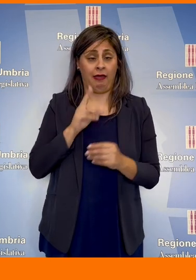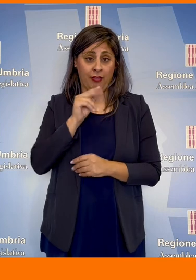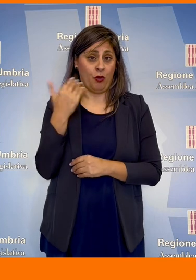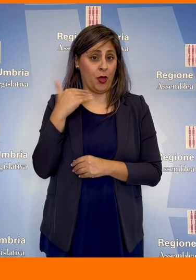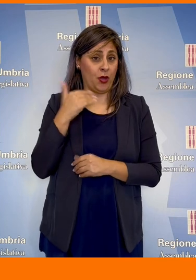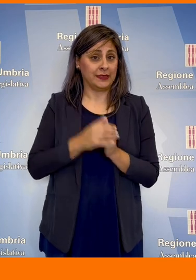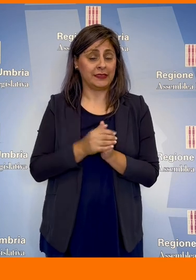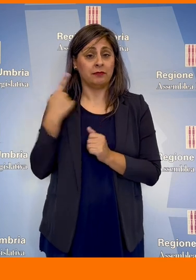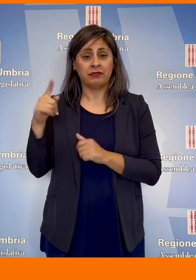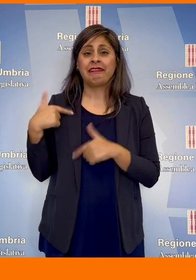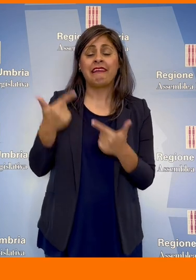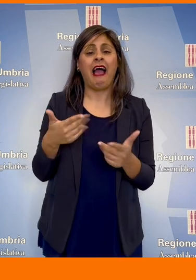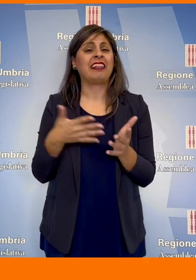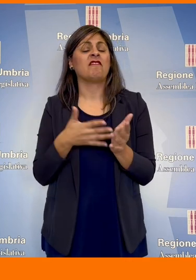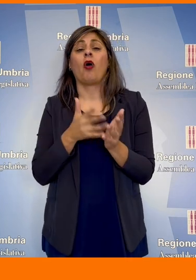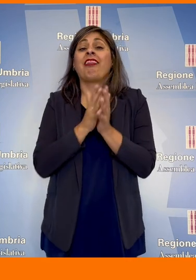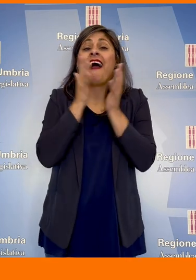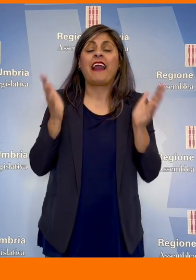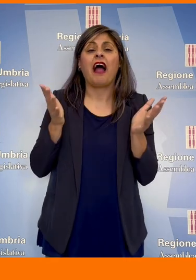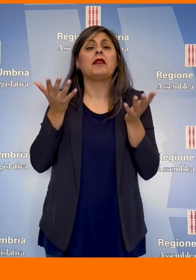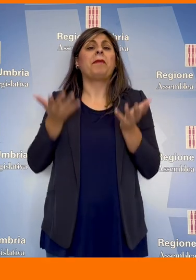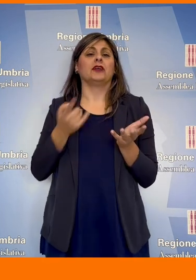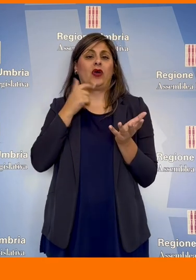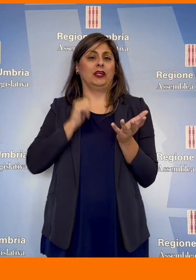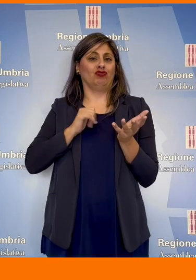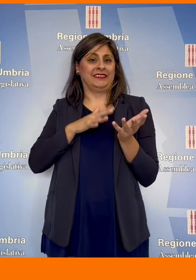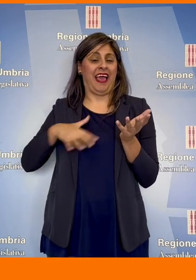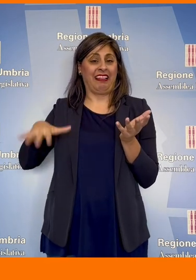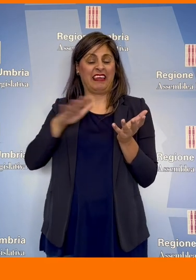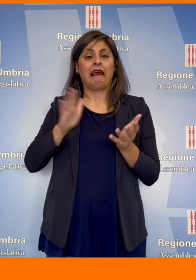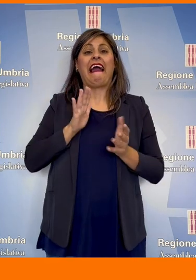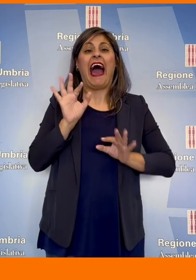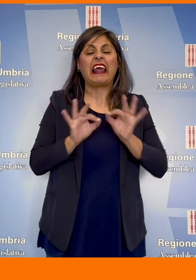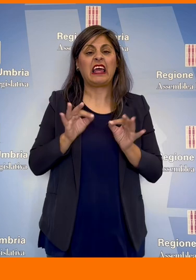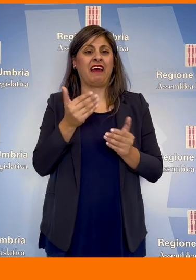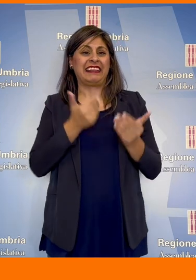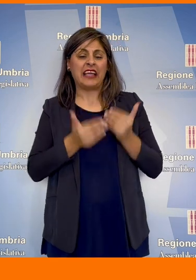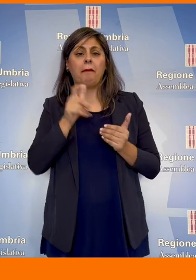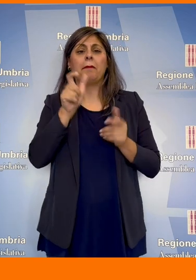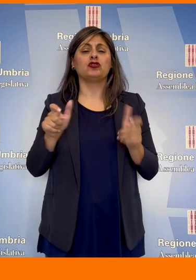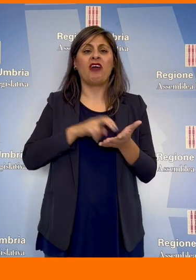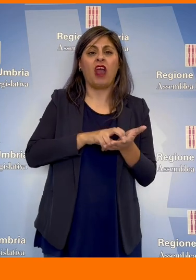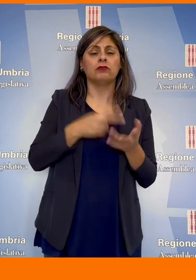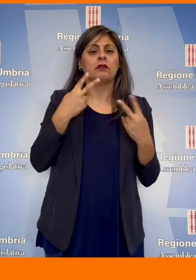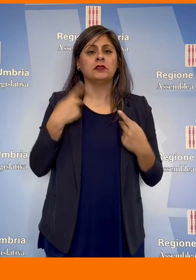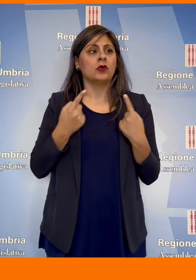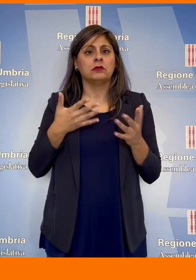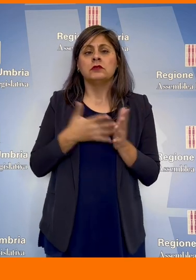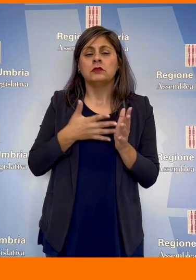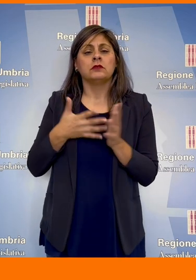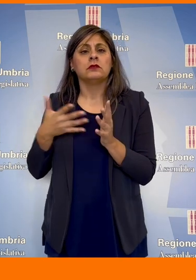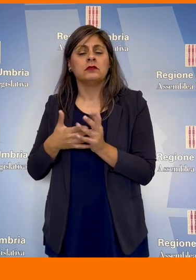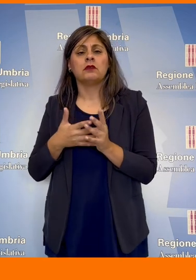Porsi, che creano difficoltà grandi che pesano sui cittadini. Caregiver, disabili, persone fragili che vivono condizioni